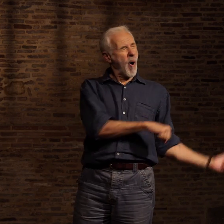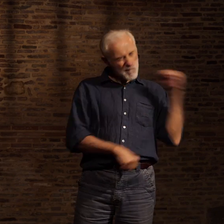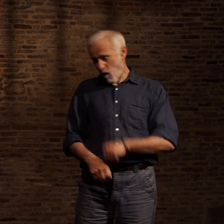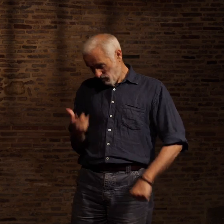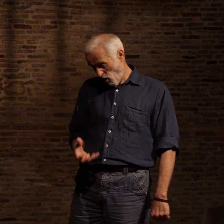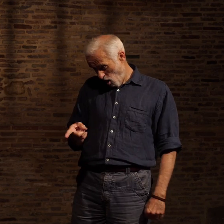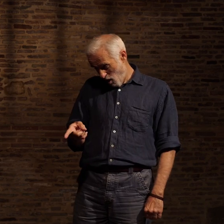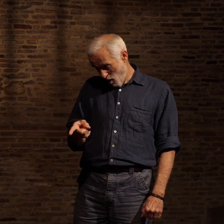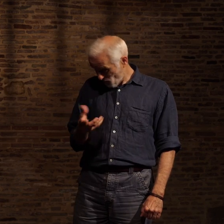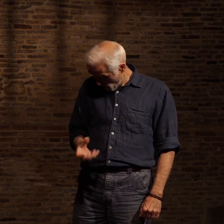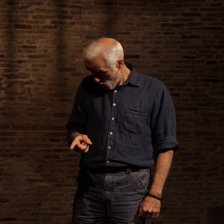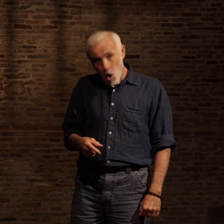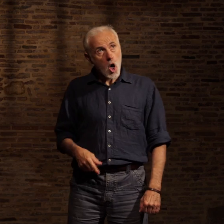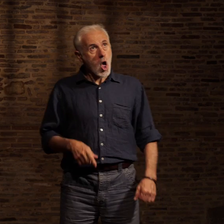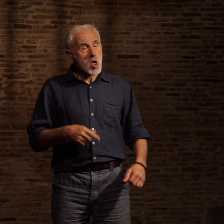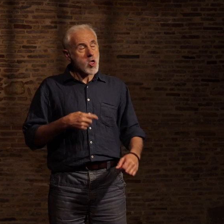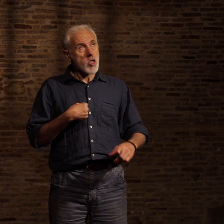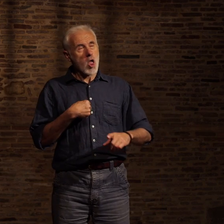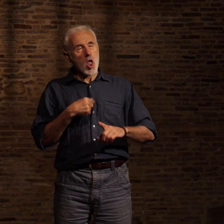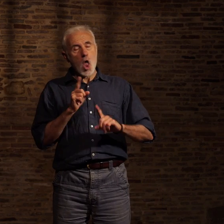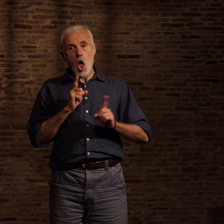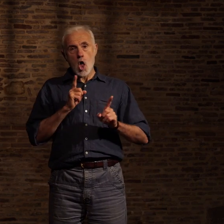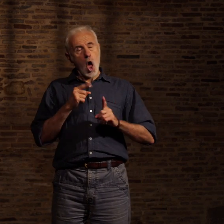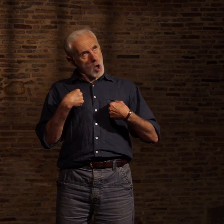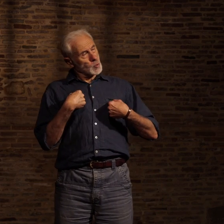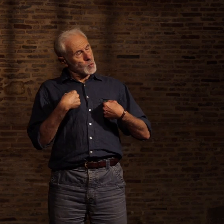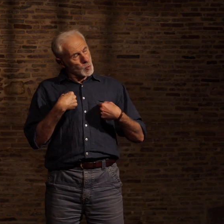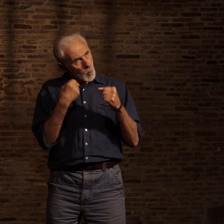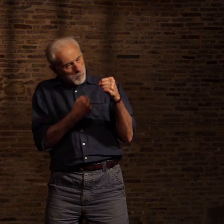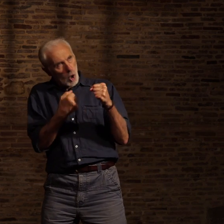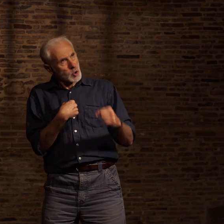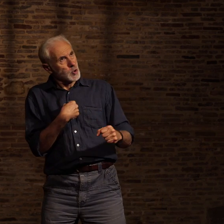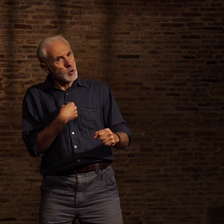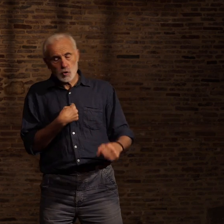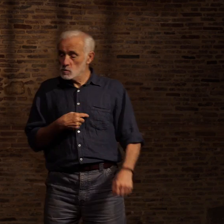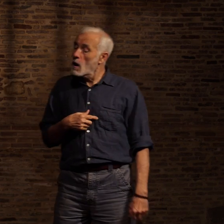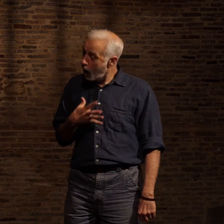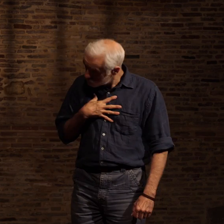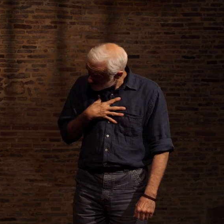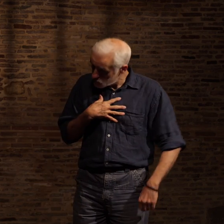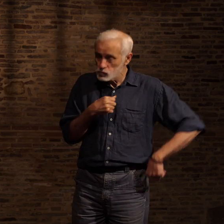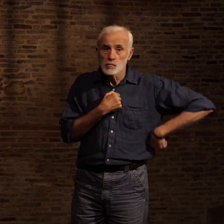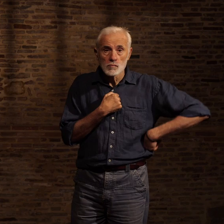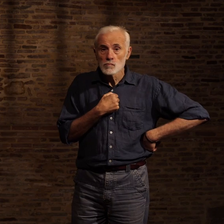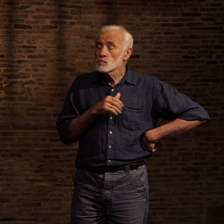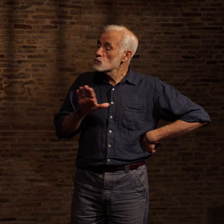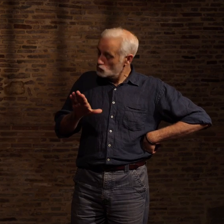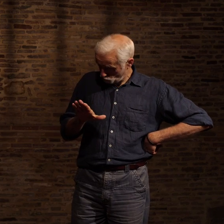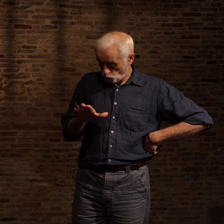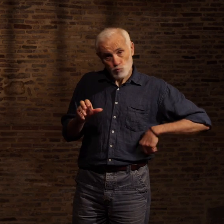? Non, chef, je peux boxer. Ah bon ? Eh bien, je vais te la donner ta chance, mais pas ce